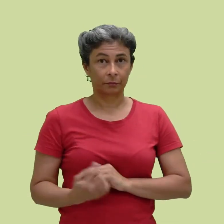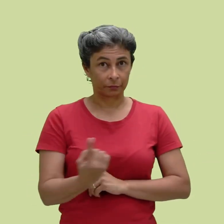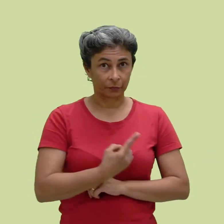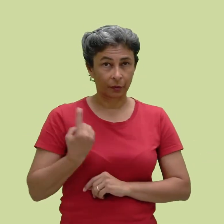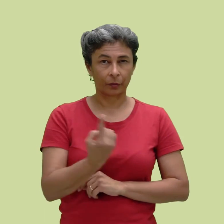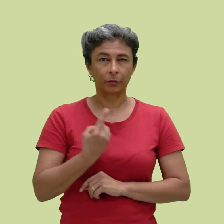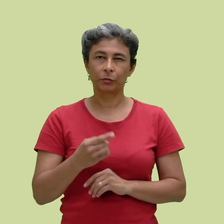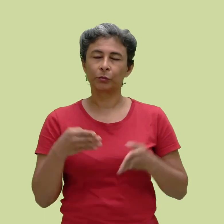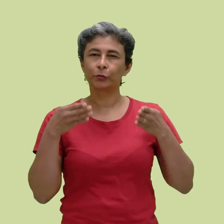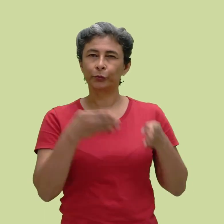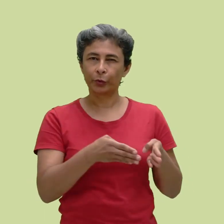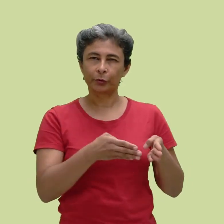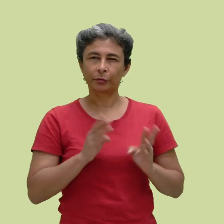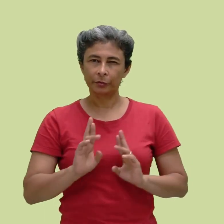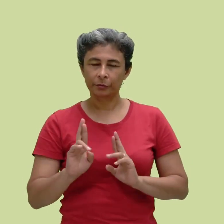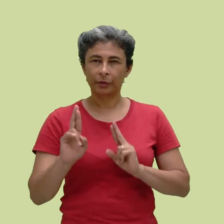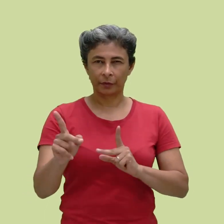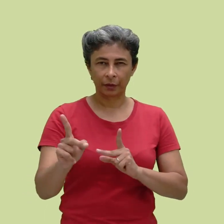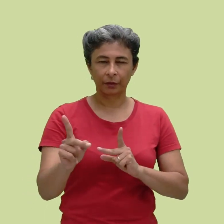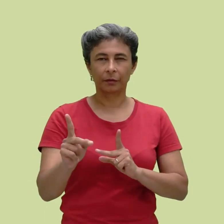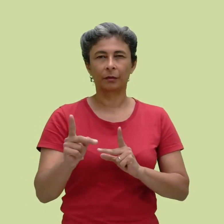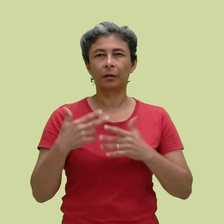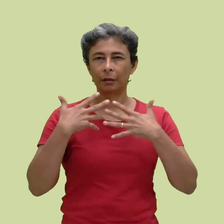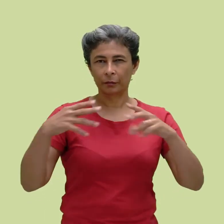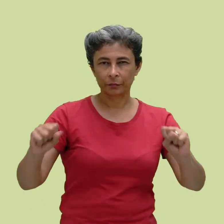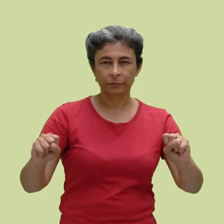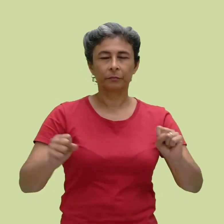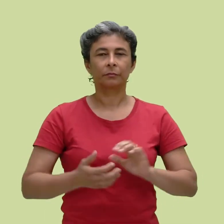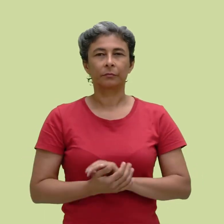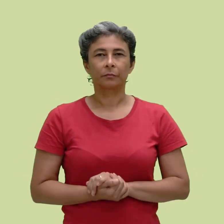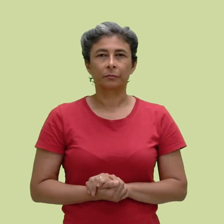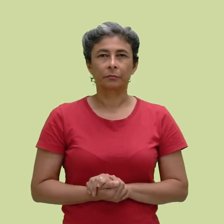Nesse momento, iremos tratar a respeito das diferenças linguísticas.